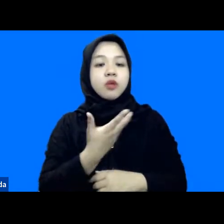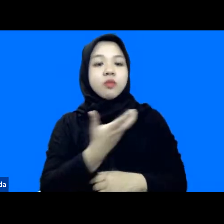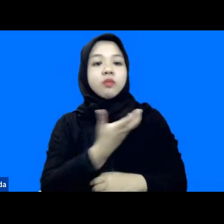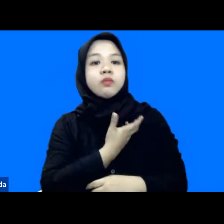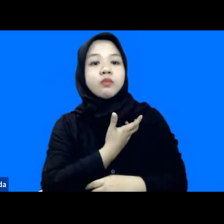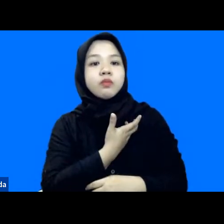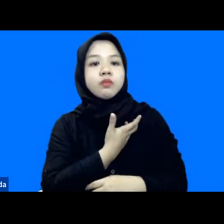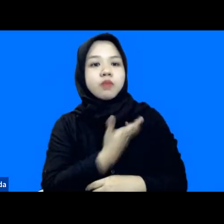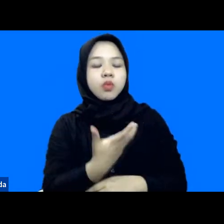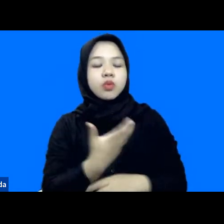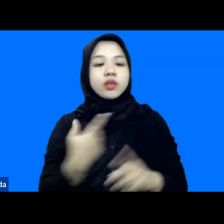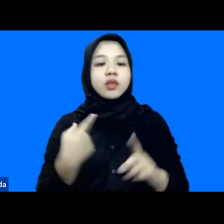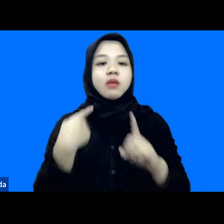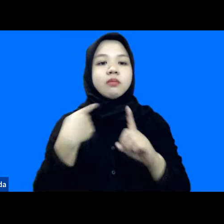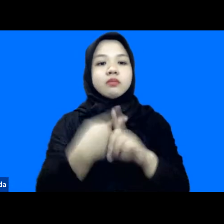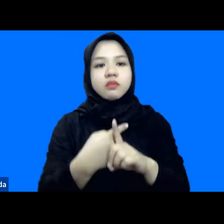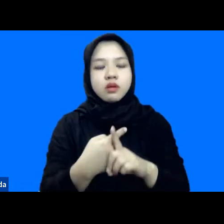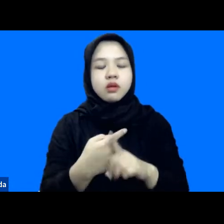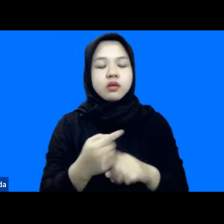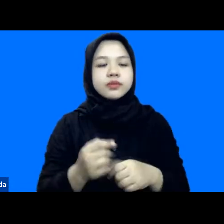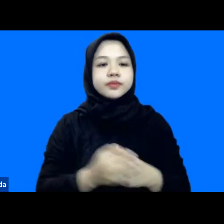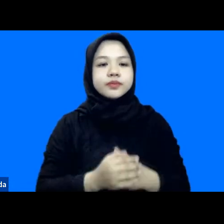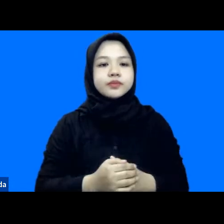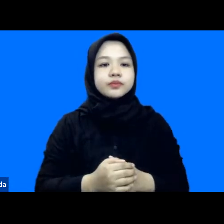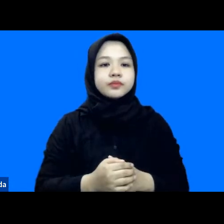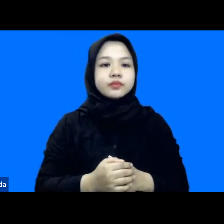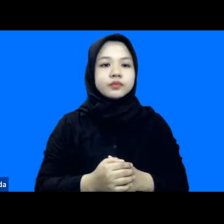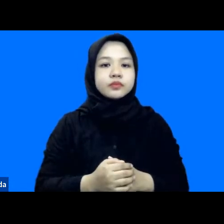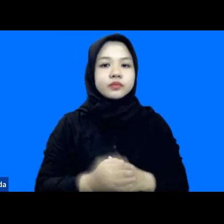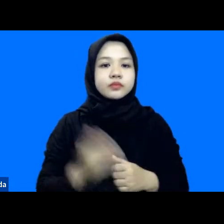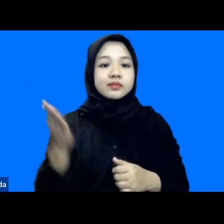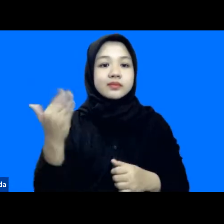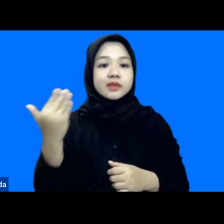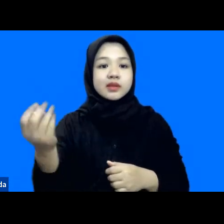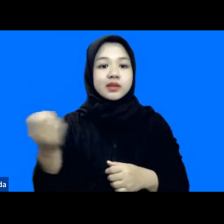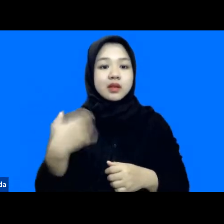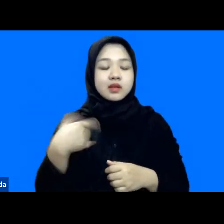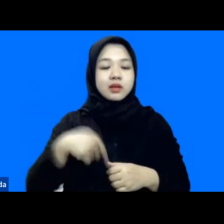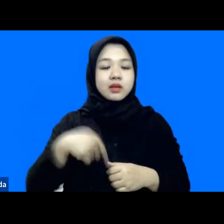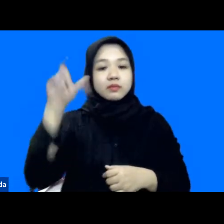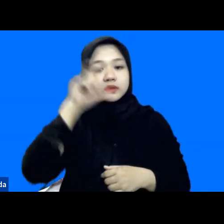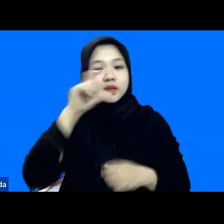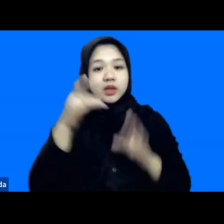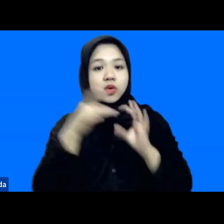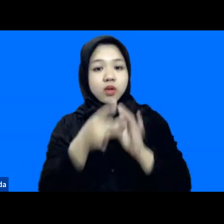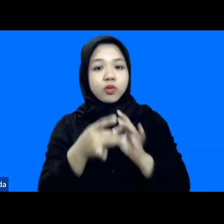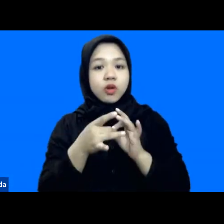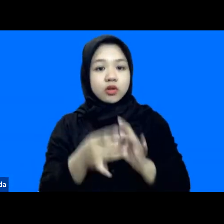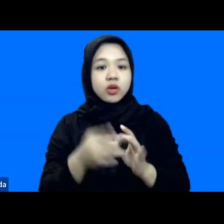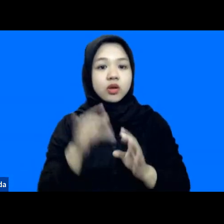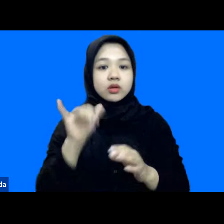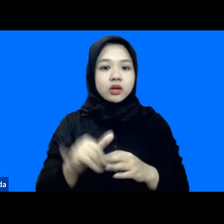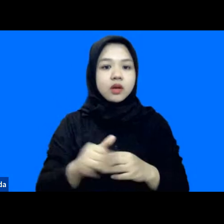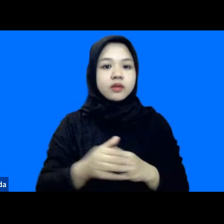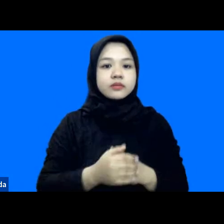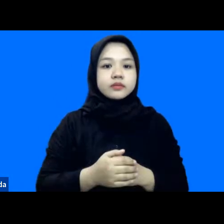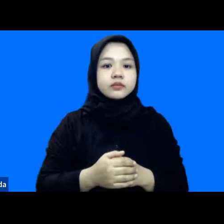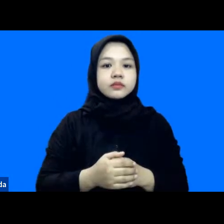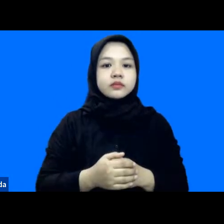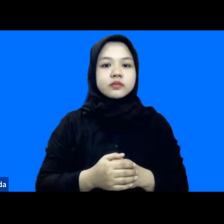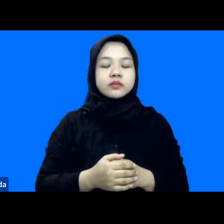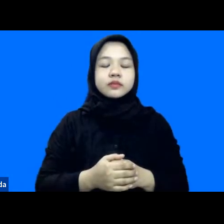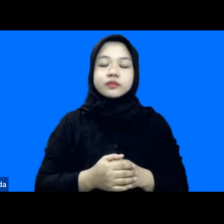ingin tambahkan Mas Aji tadi kan katanya sedang mencari kolaborator gitu ya seolah saya